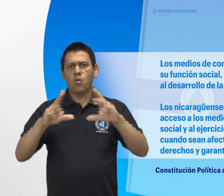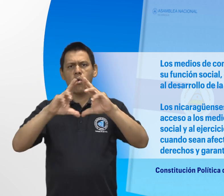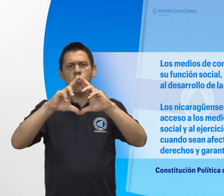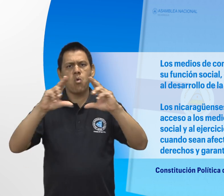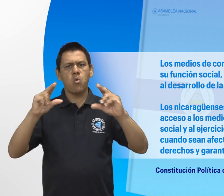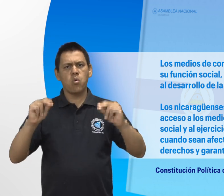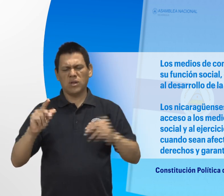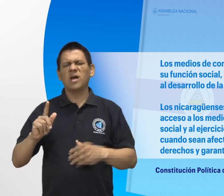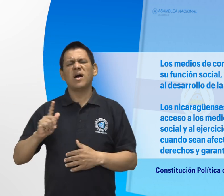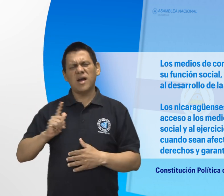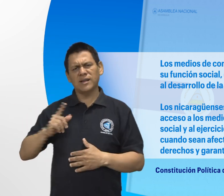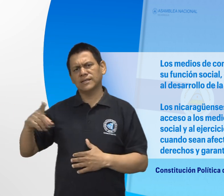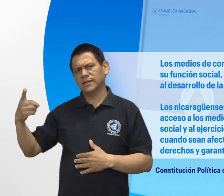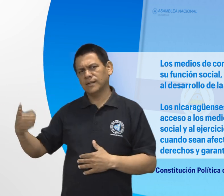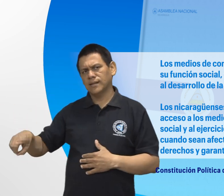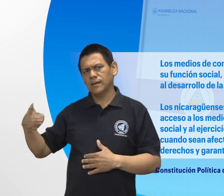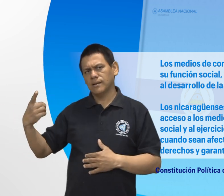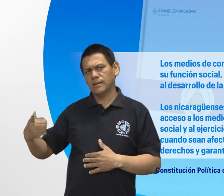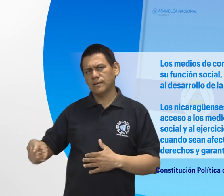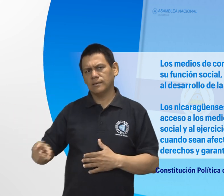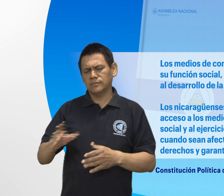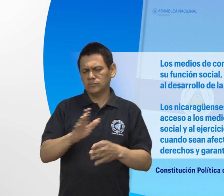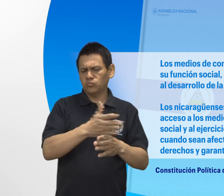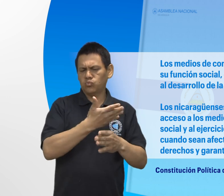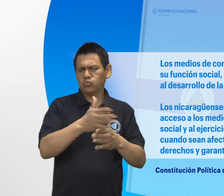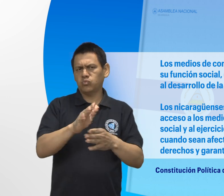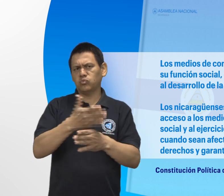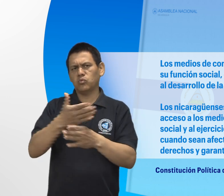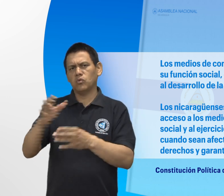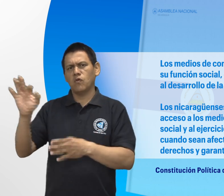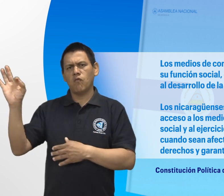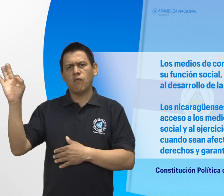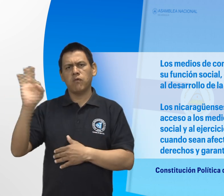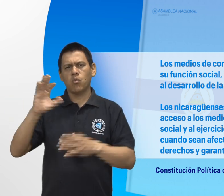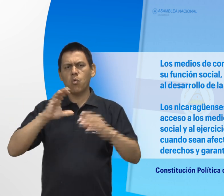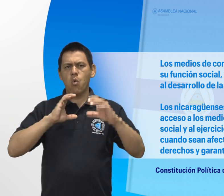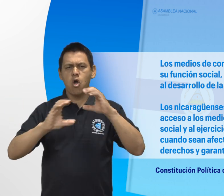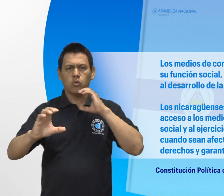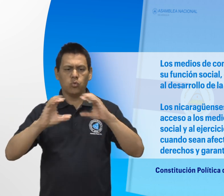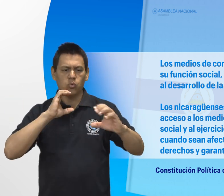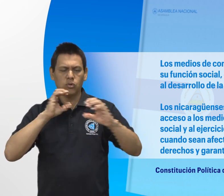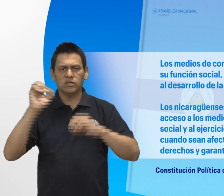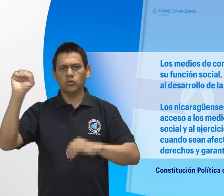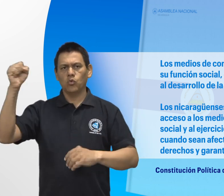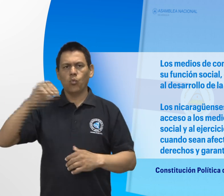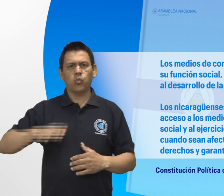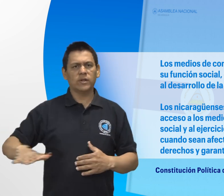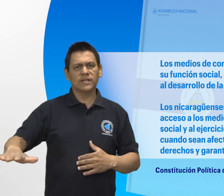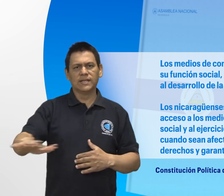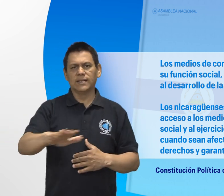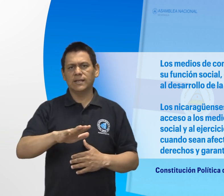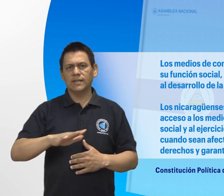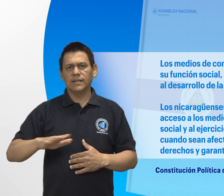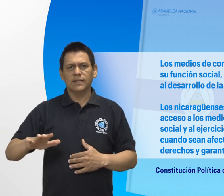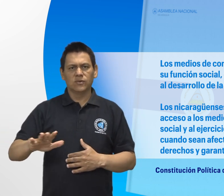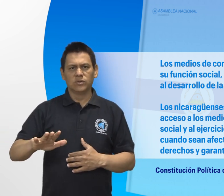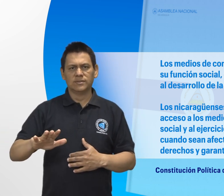Los nicaragüenses tienen derecho de acceso a los medios de comunicación social y el